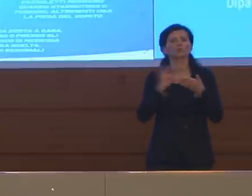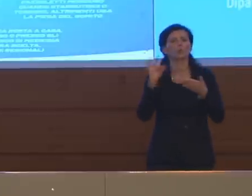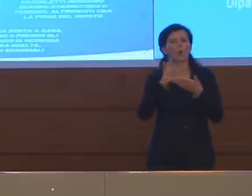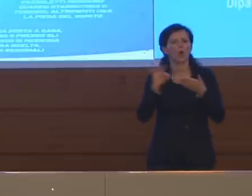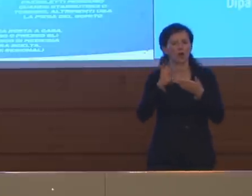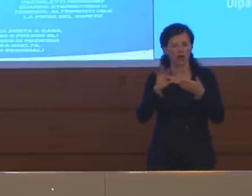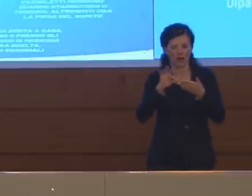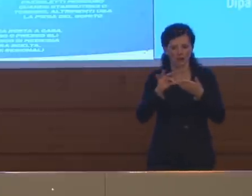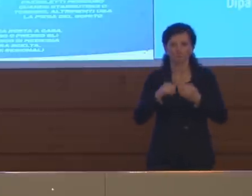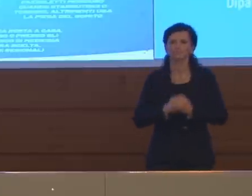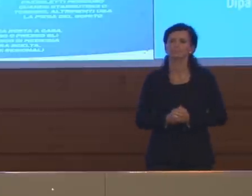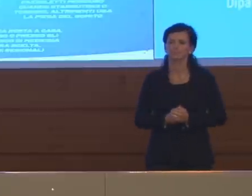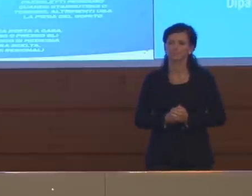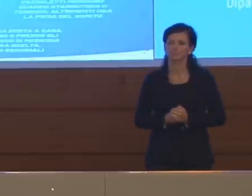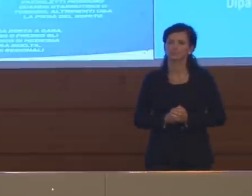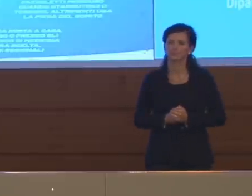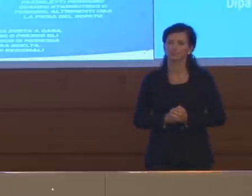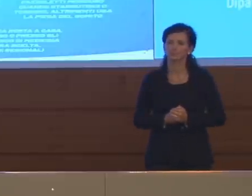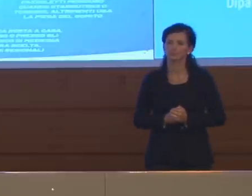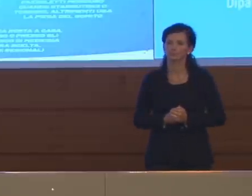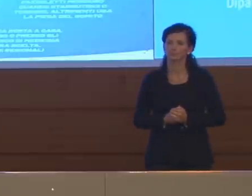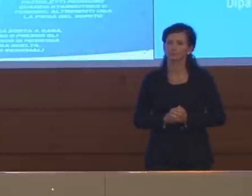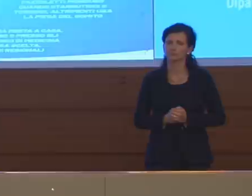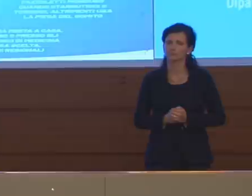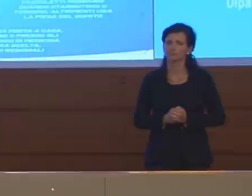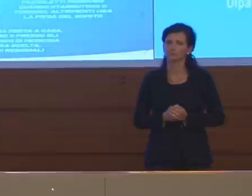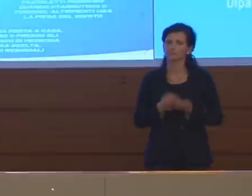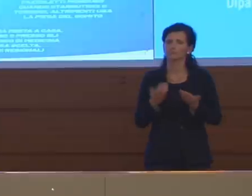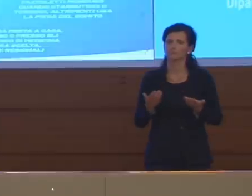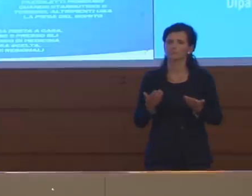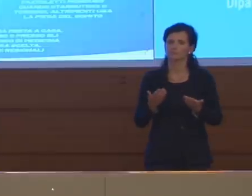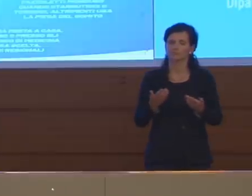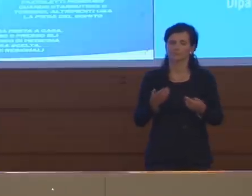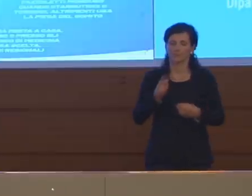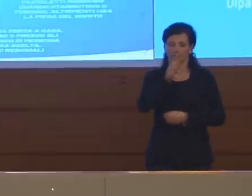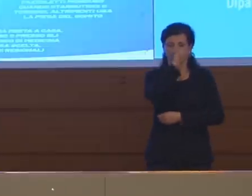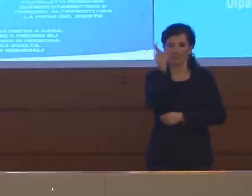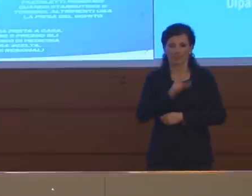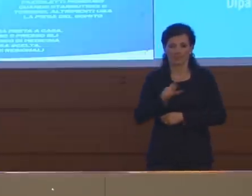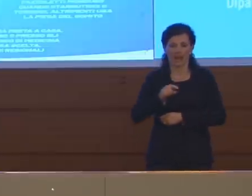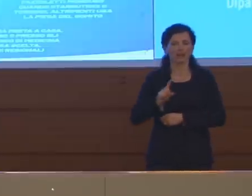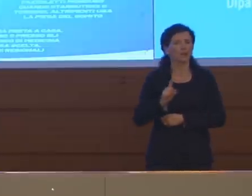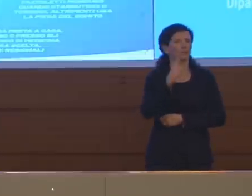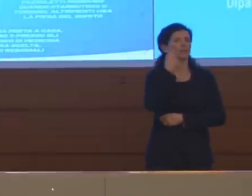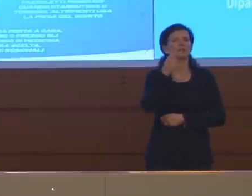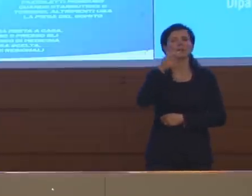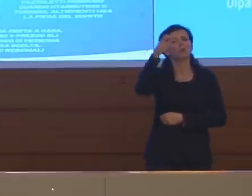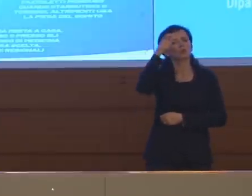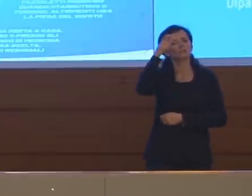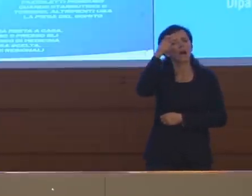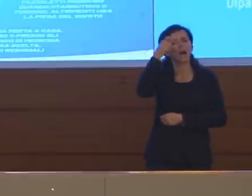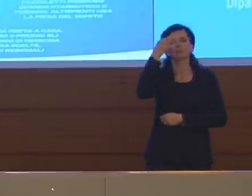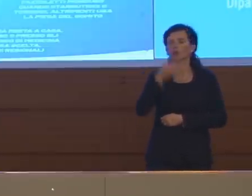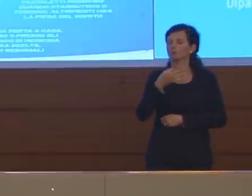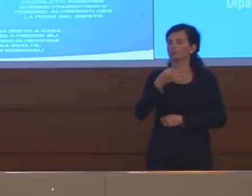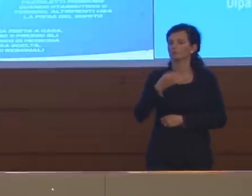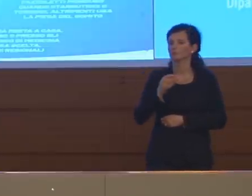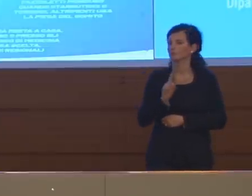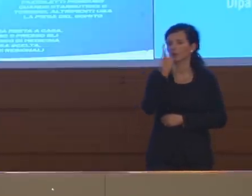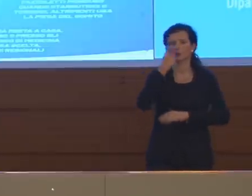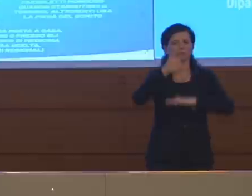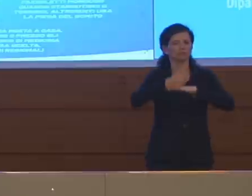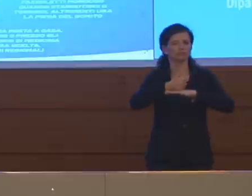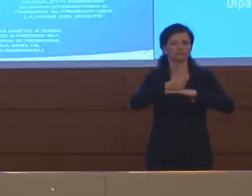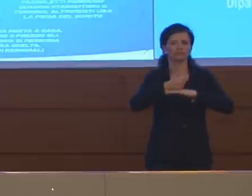La prima cosa, ovviamente noi siamo un paese pilota per molte cose, stiamo affrontando prima di altri e altri hanno